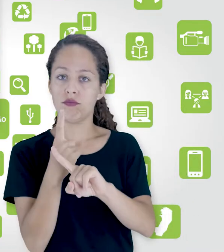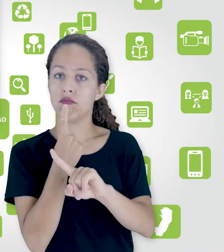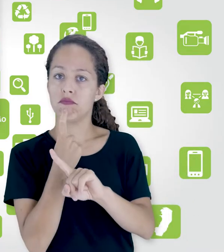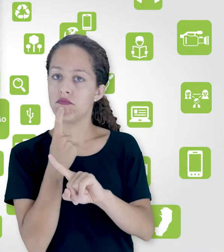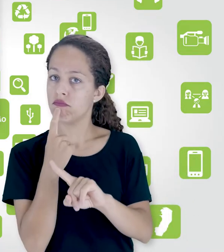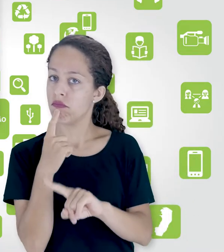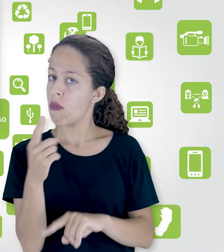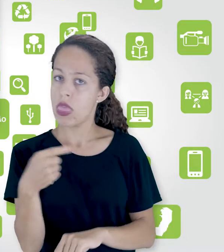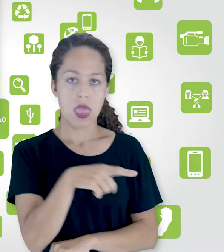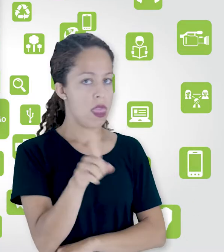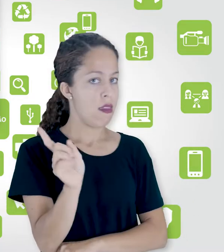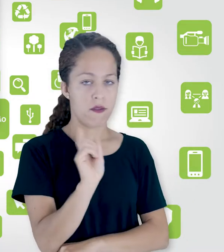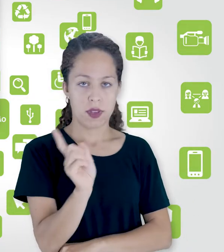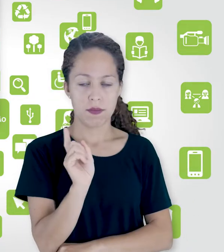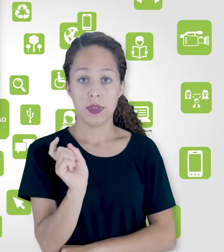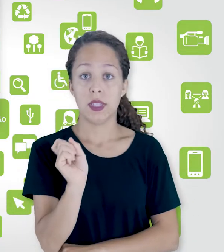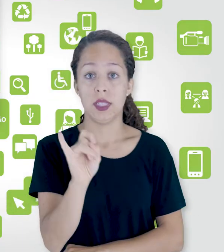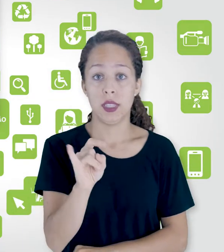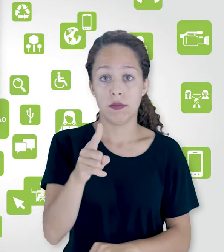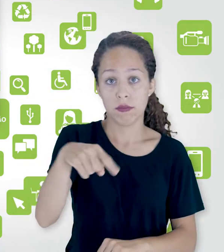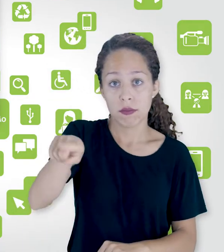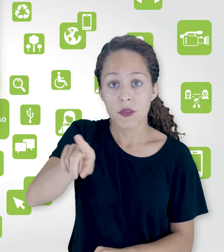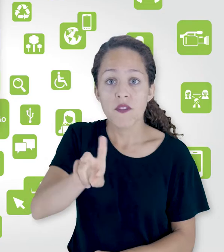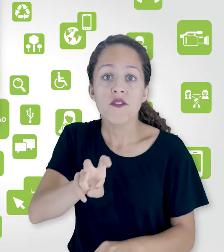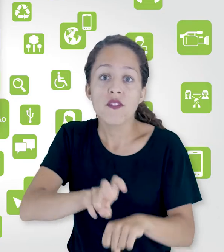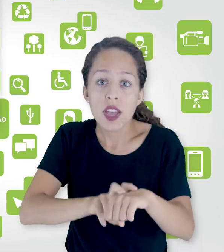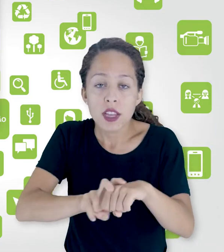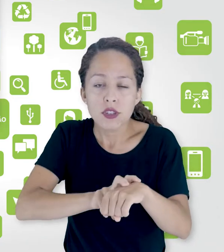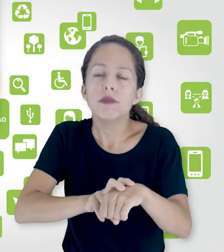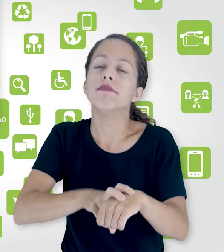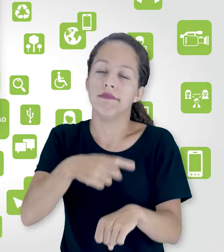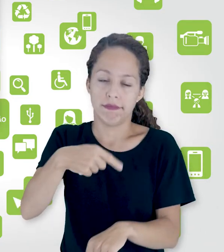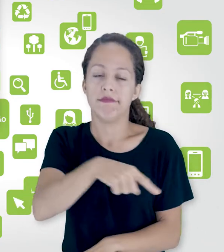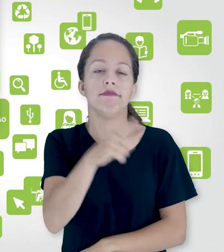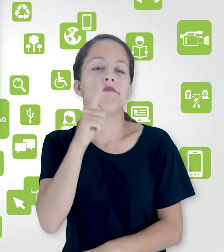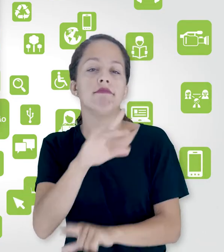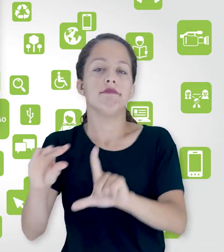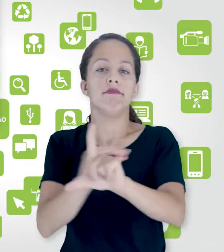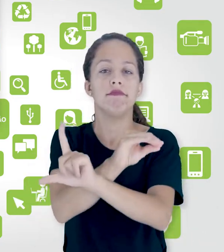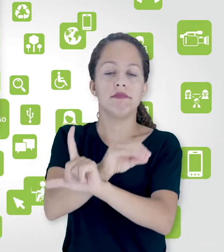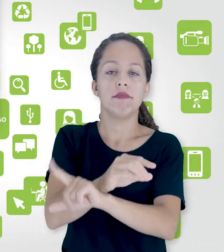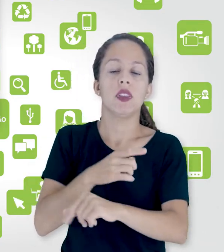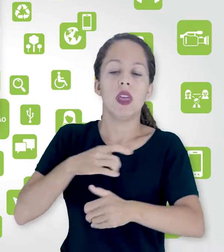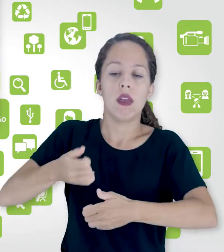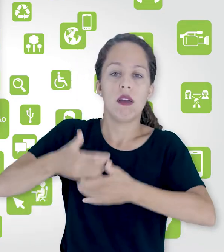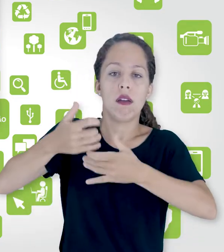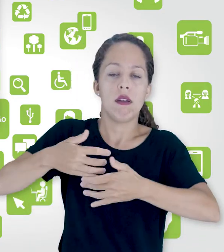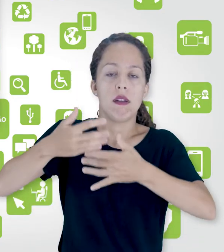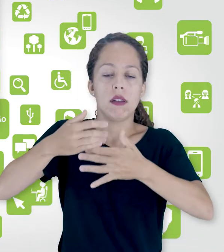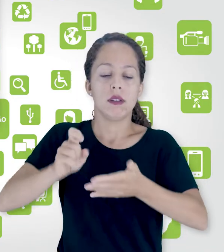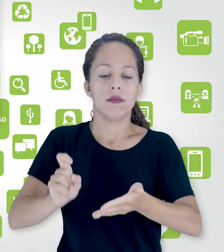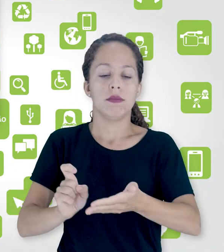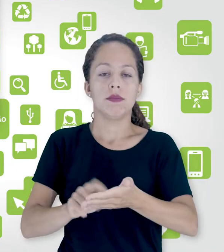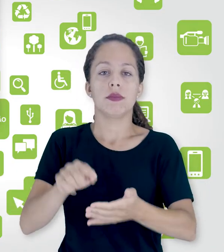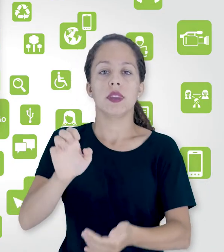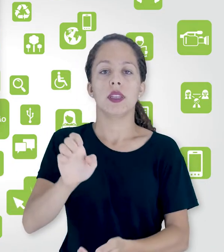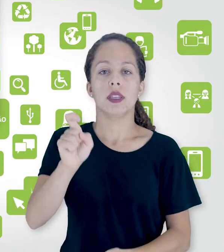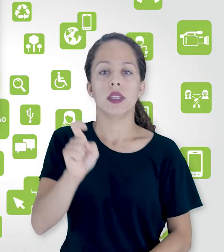vai ser importado. Quando tiver verde, vai ser importado. Basta rolar lá para baixo e executar a